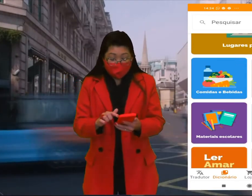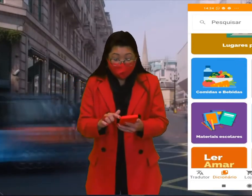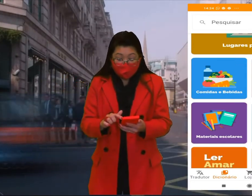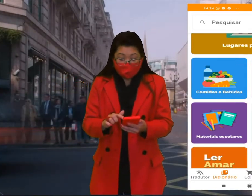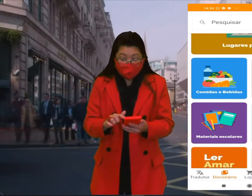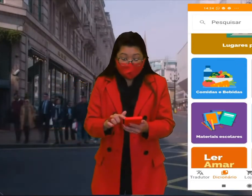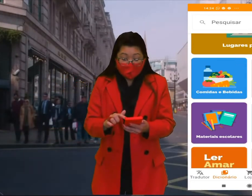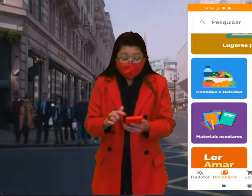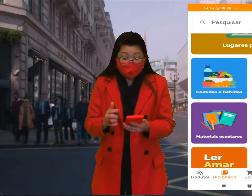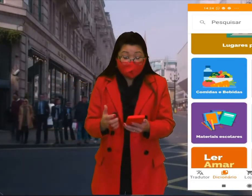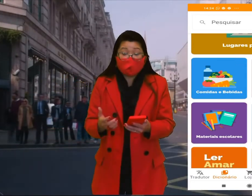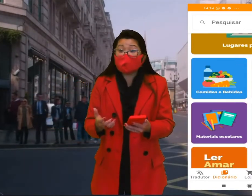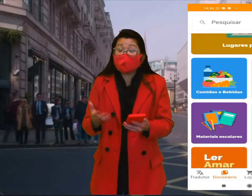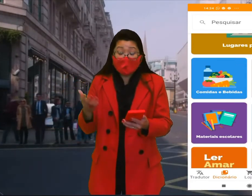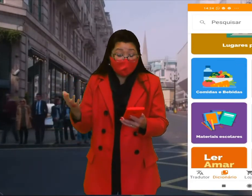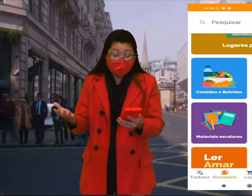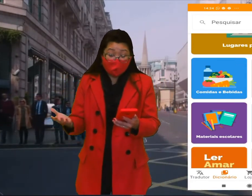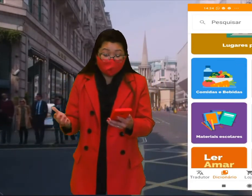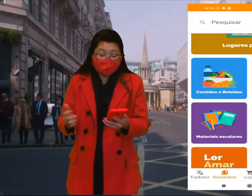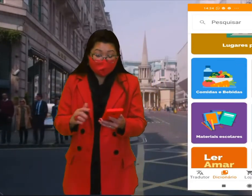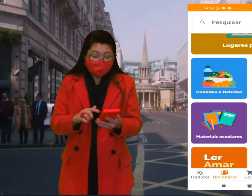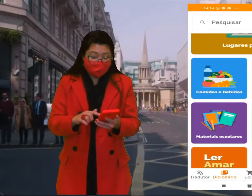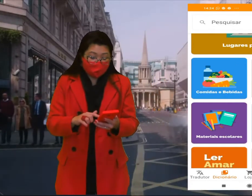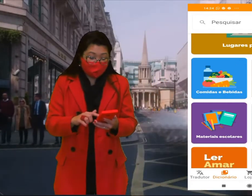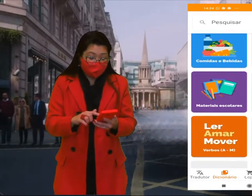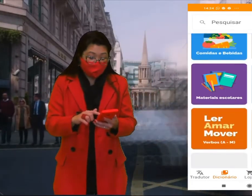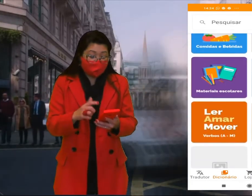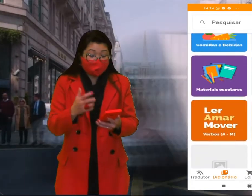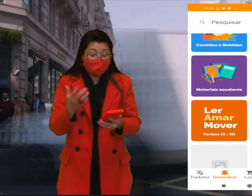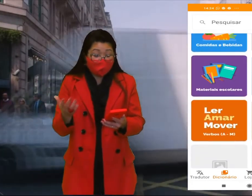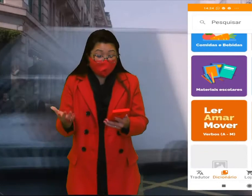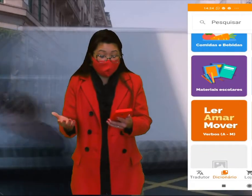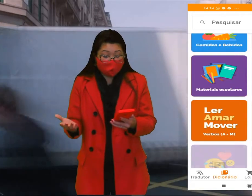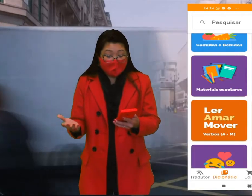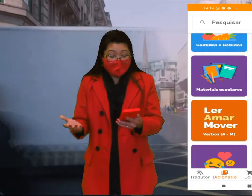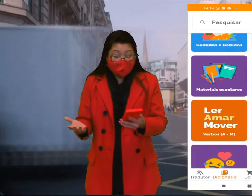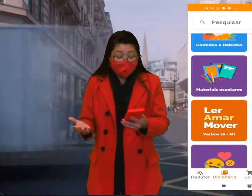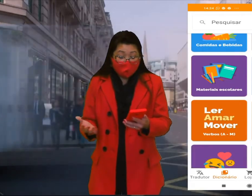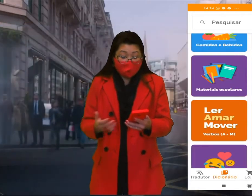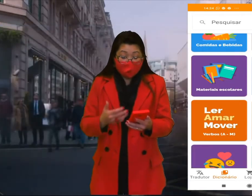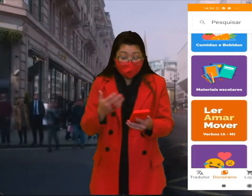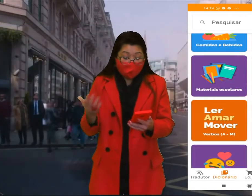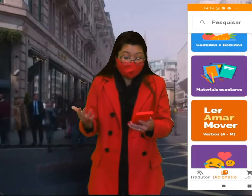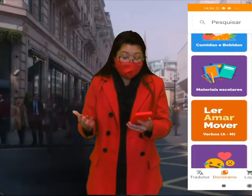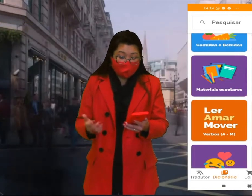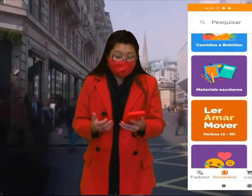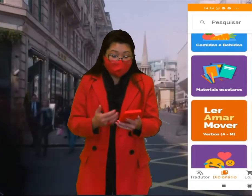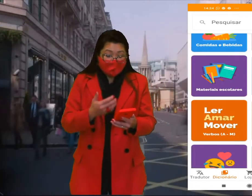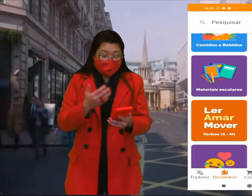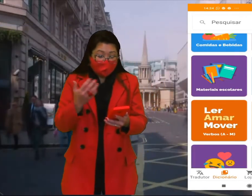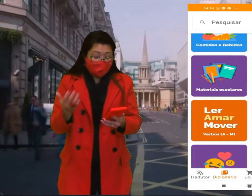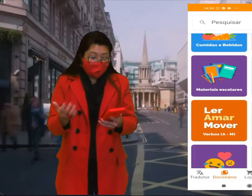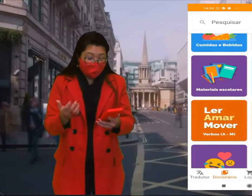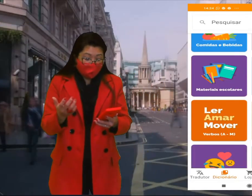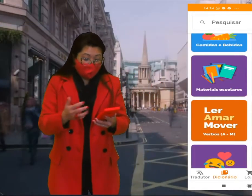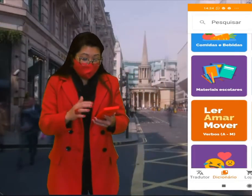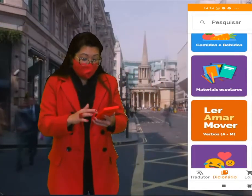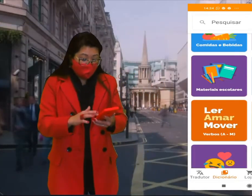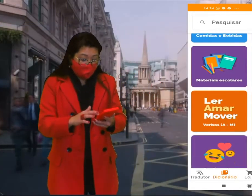bebidas, dias, meses, estações, materiais, escolares, ler, amar, mover,